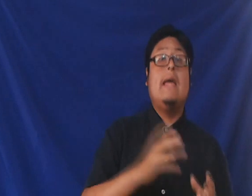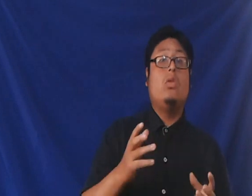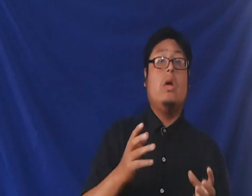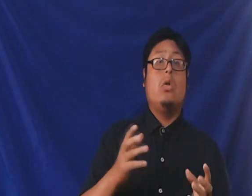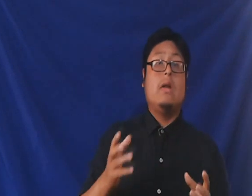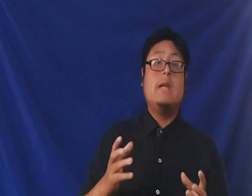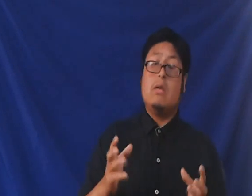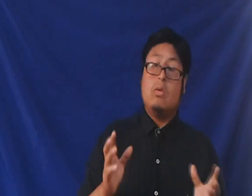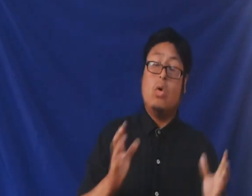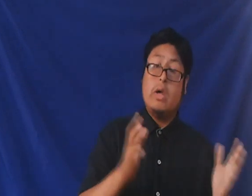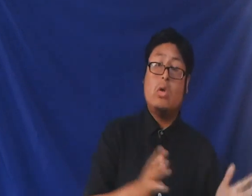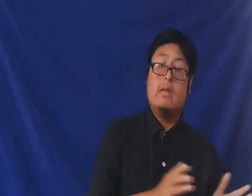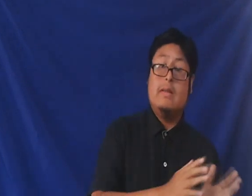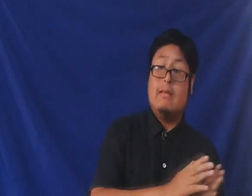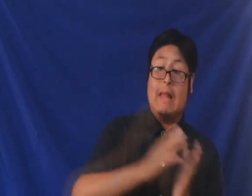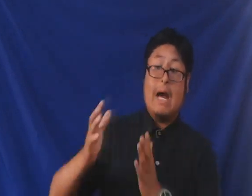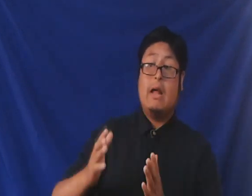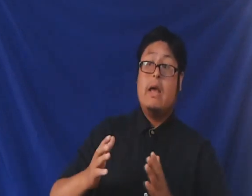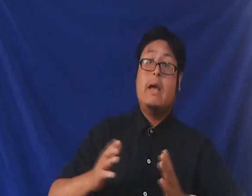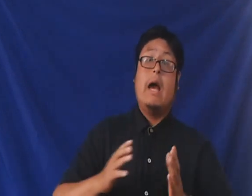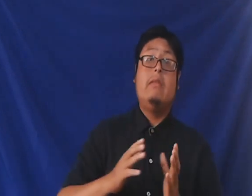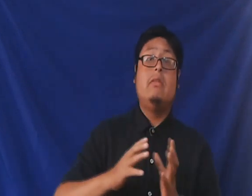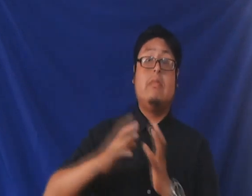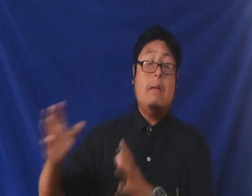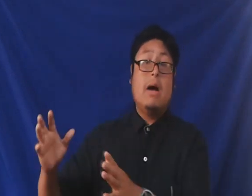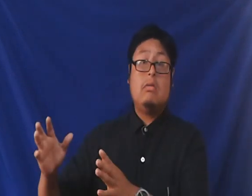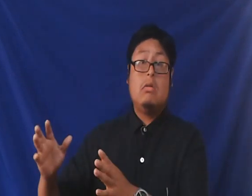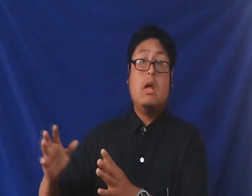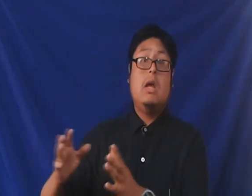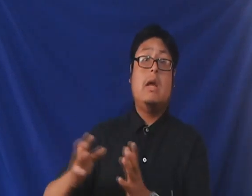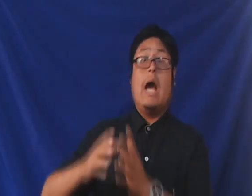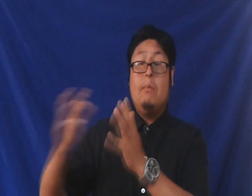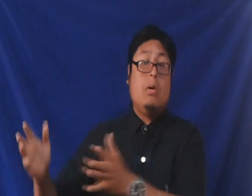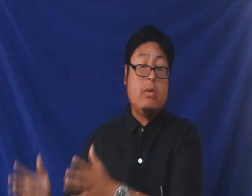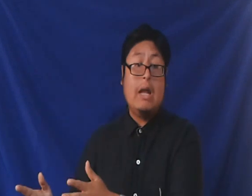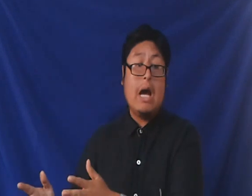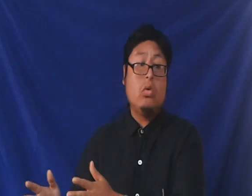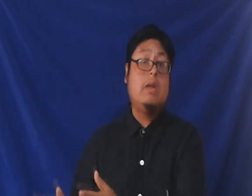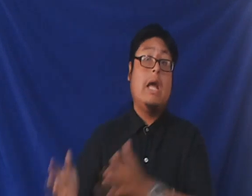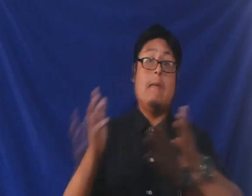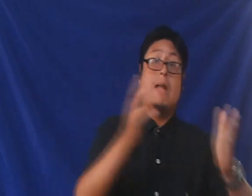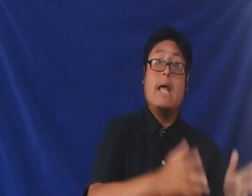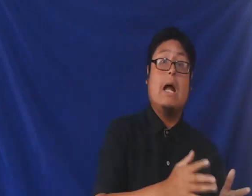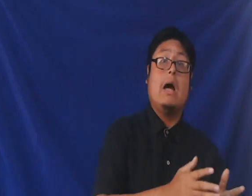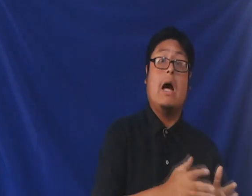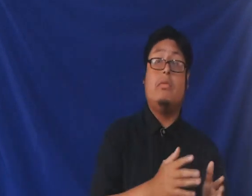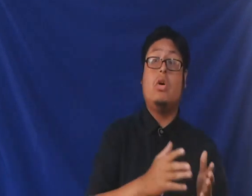idolatrías no quiero destacar que hay sistemas y que hay pueblos alejados que veneran así